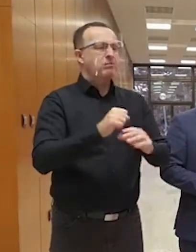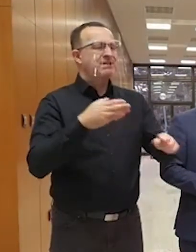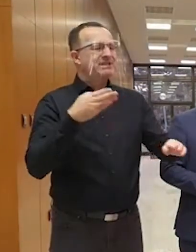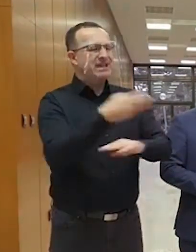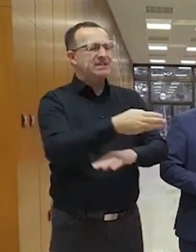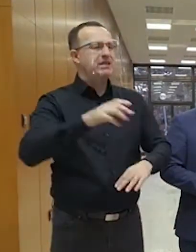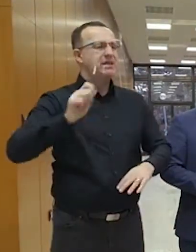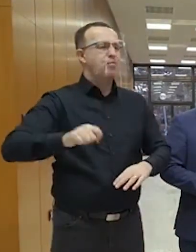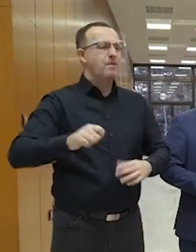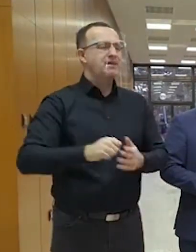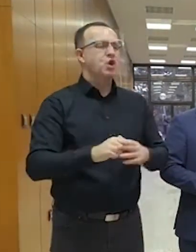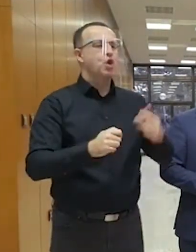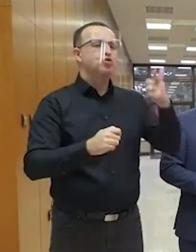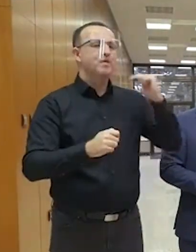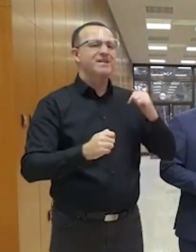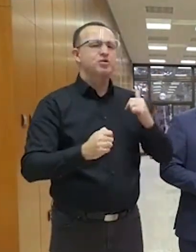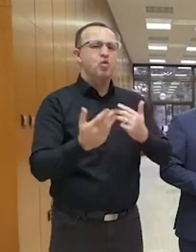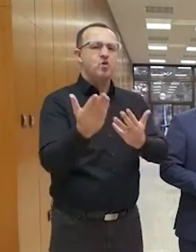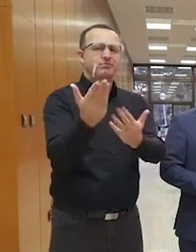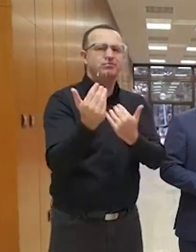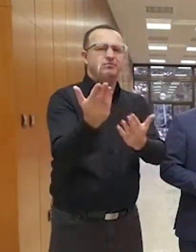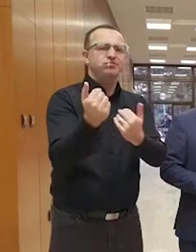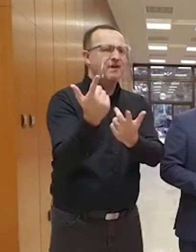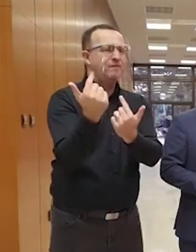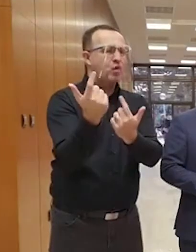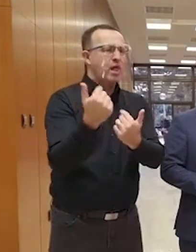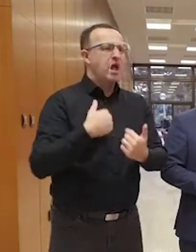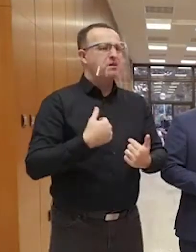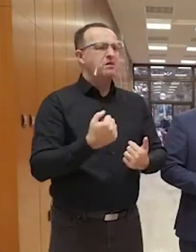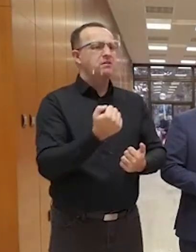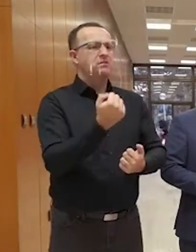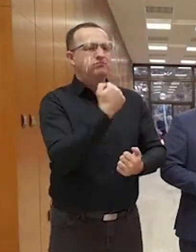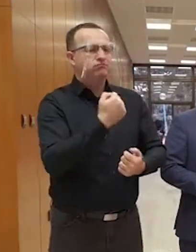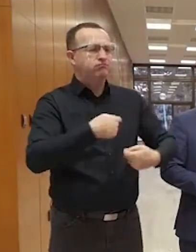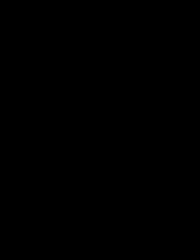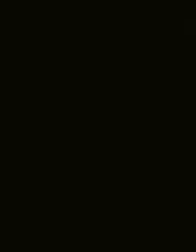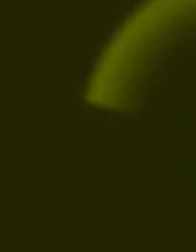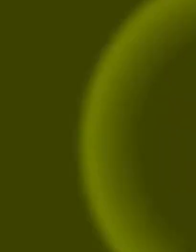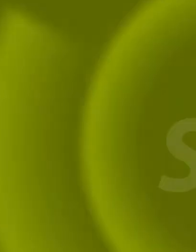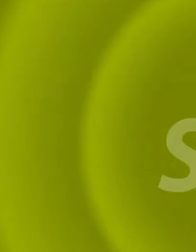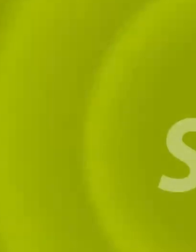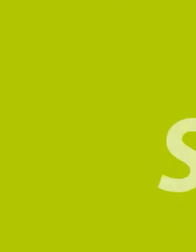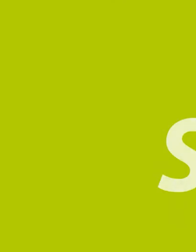diplomáciu ťahali na Slovensko kapitál, aby sme otvárali dvere pre náš biznis aj do sveta.